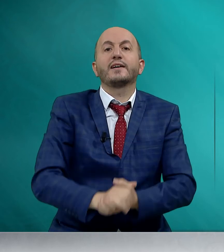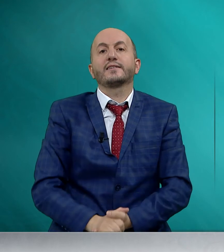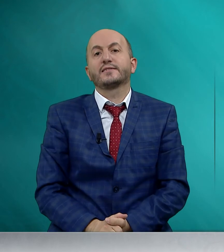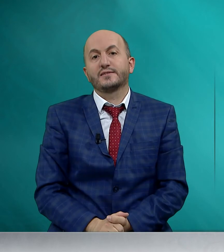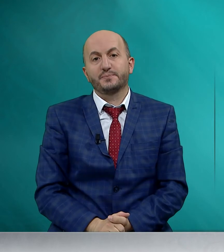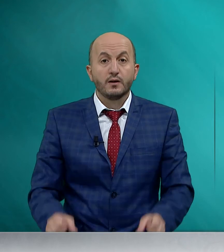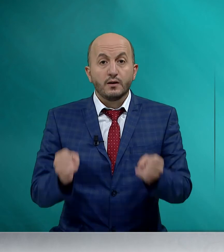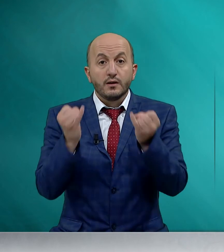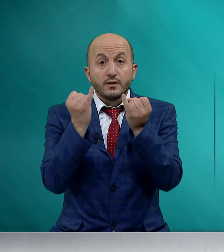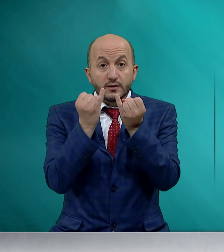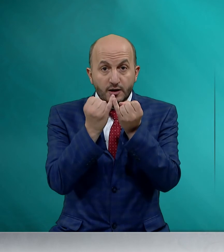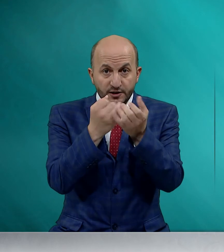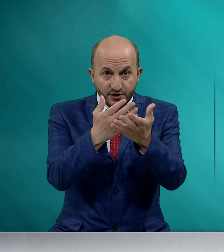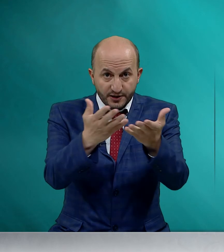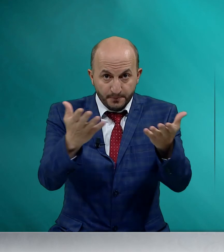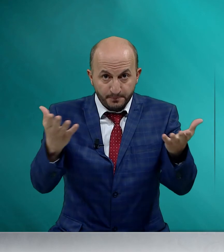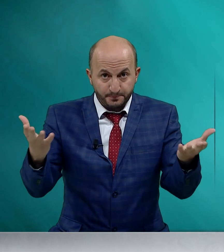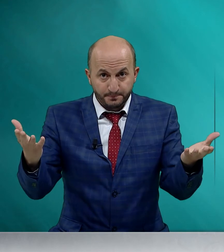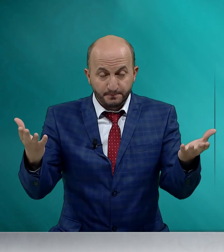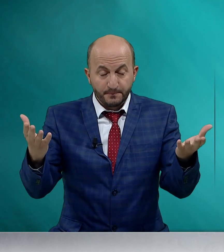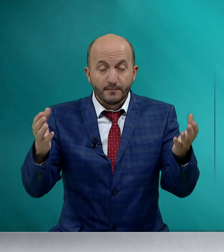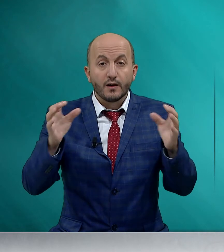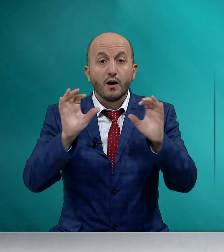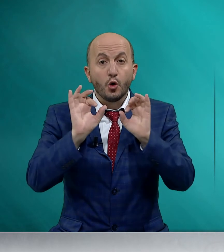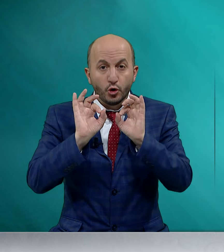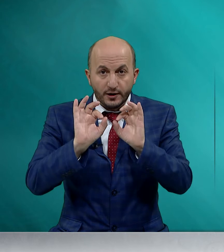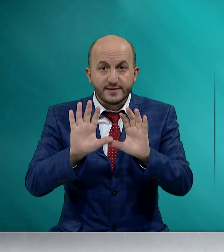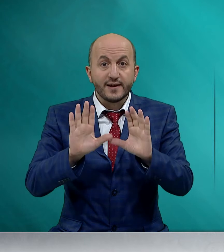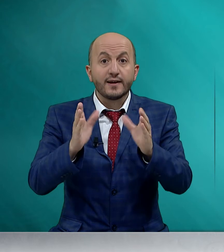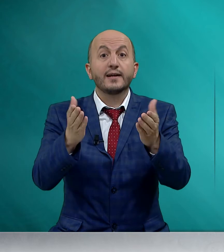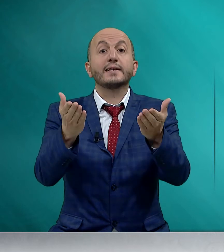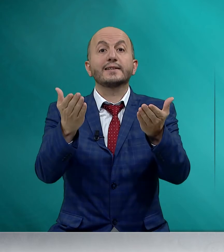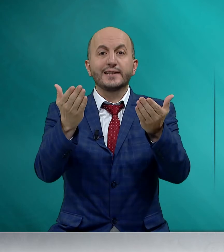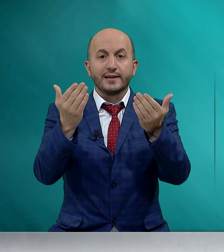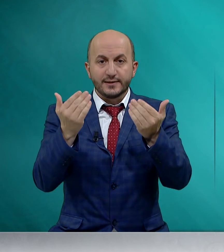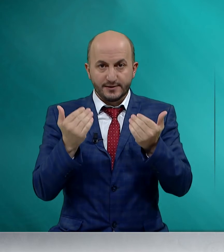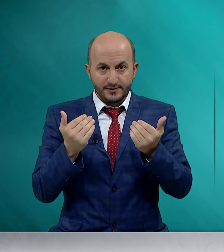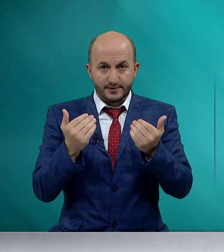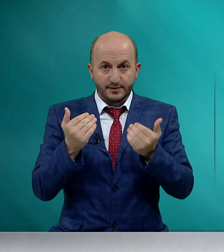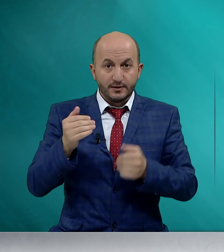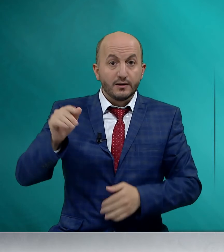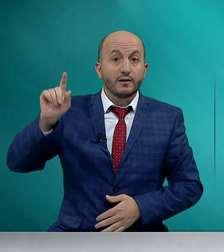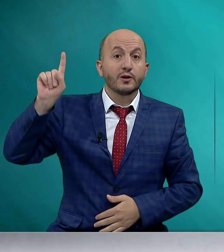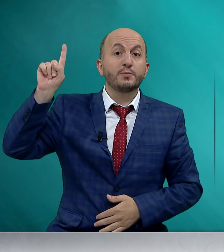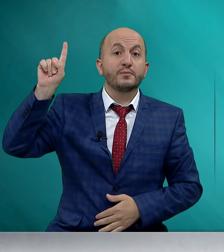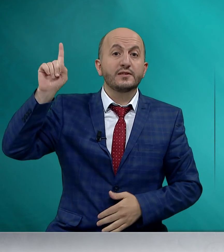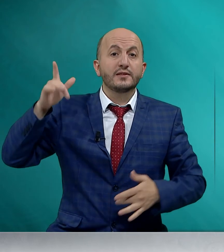Kardeşlerim, öyleyse geliniz Rabbimizin